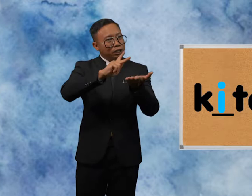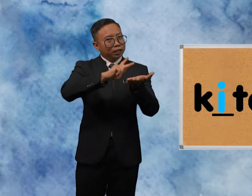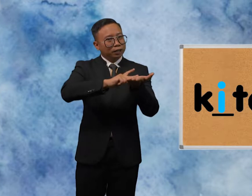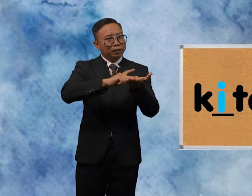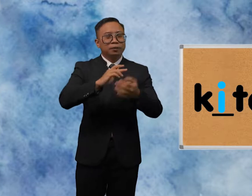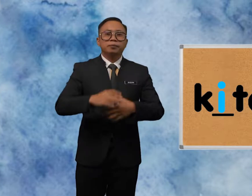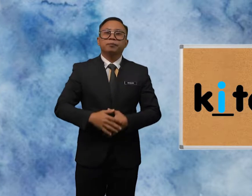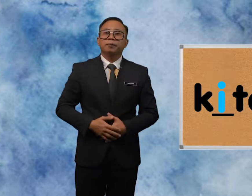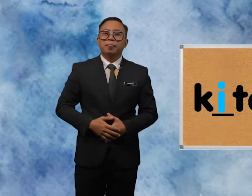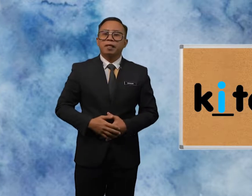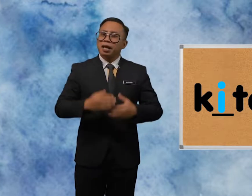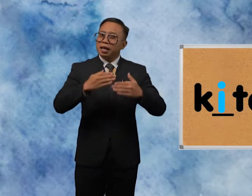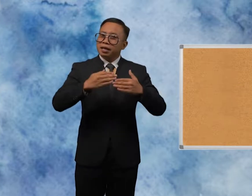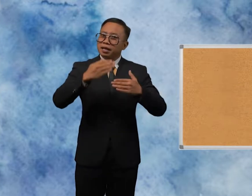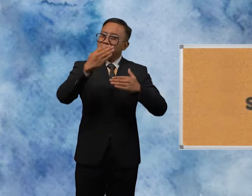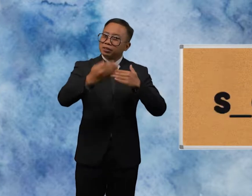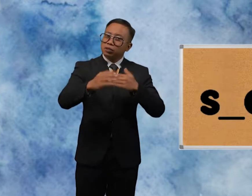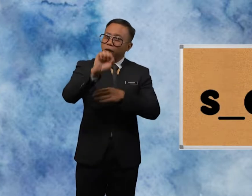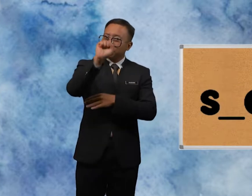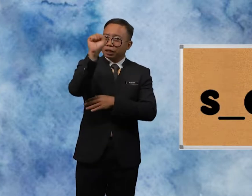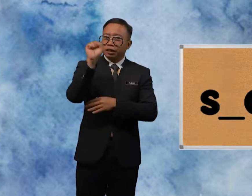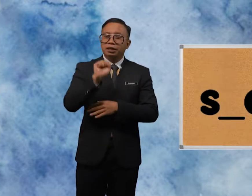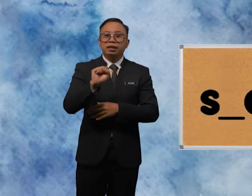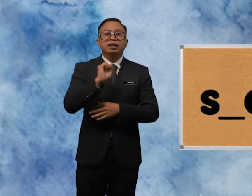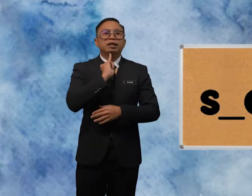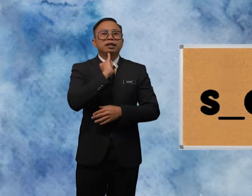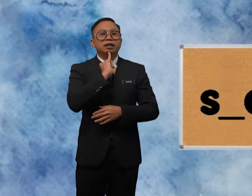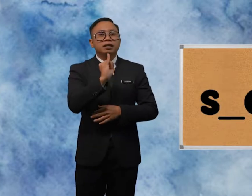Next question question Is